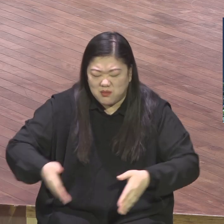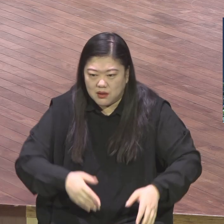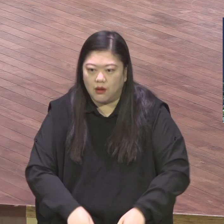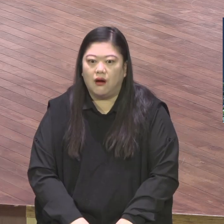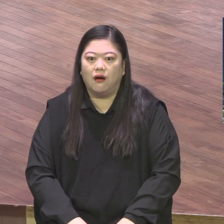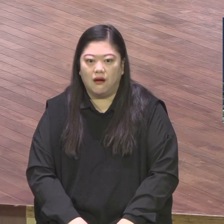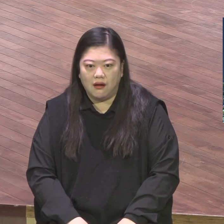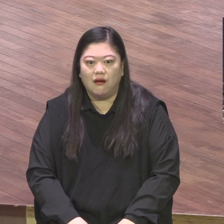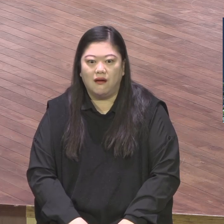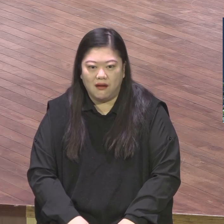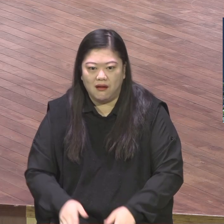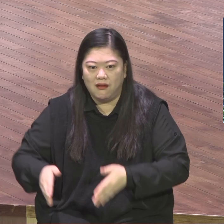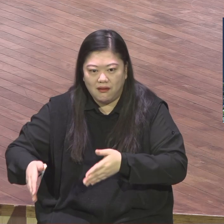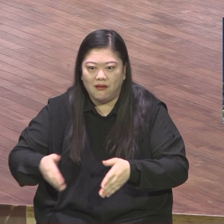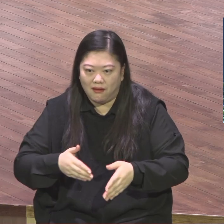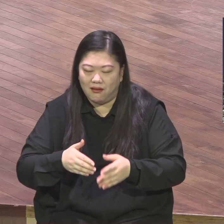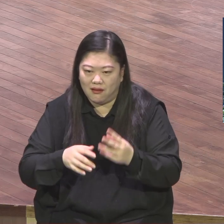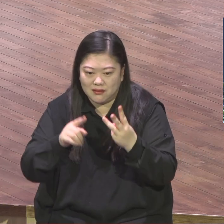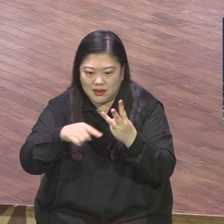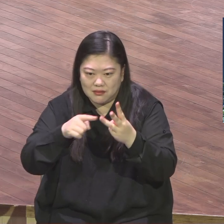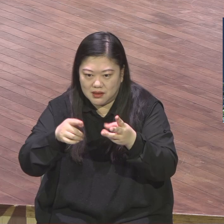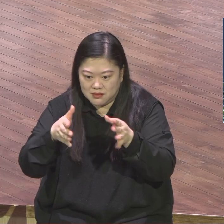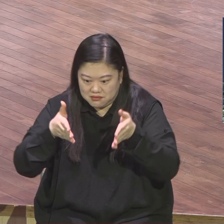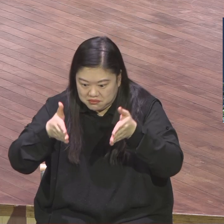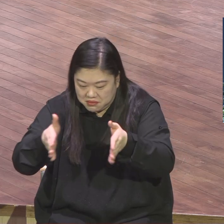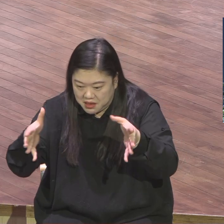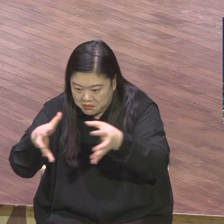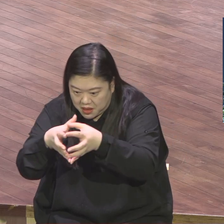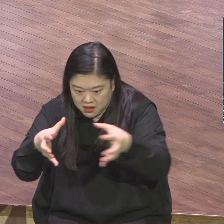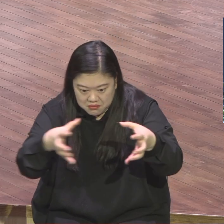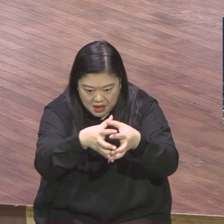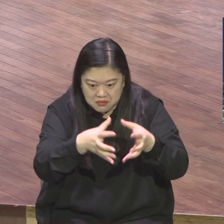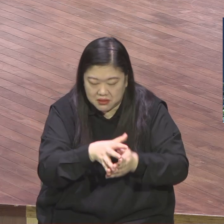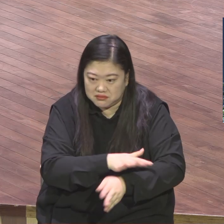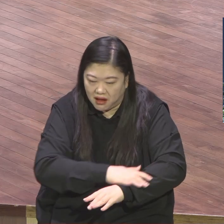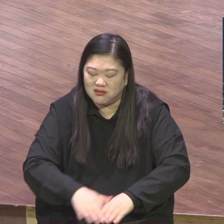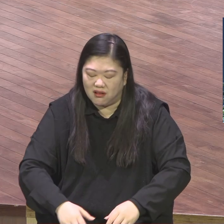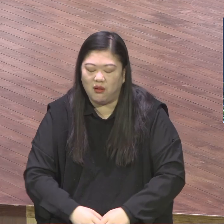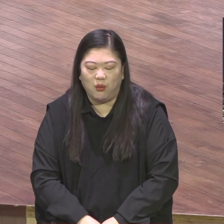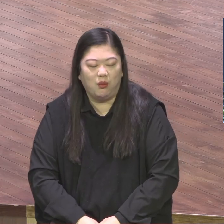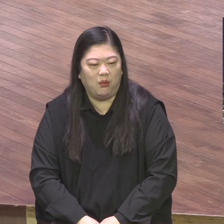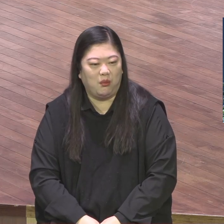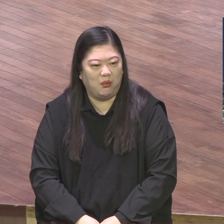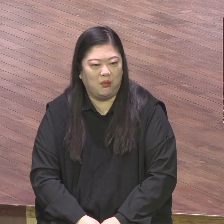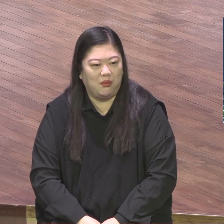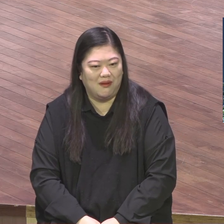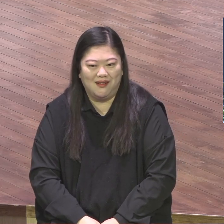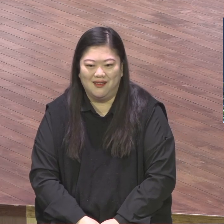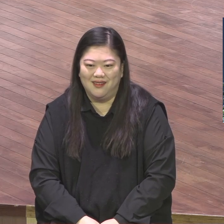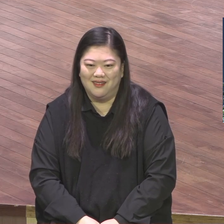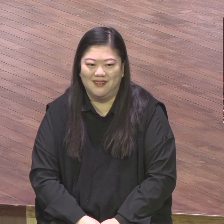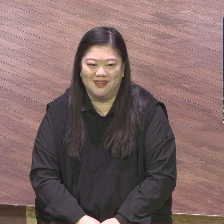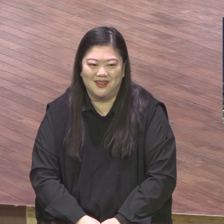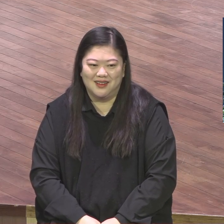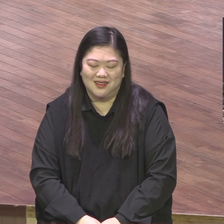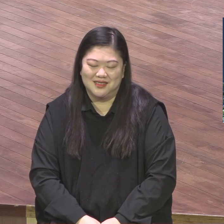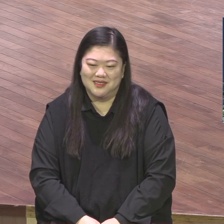좋은 그러한 연출이었다. 오늘 청직이로 임명받는 모든